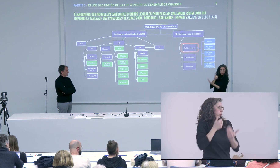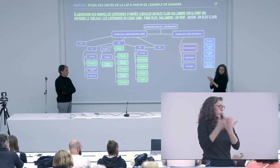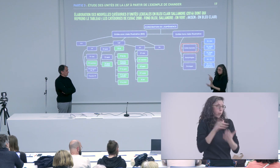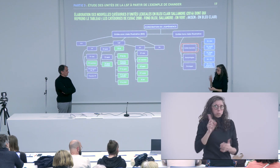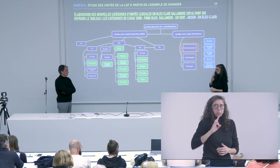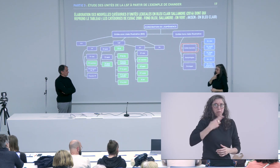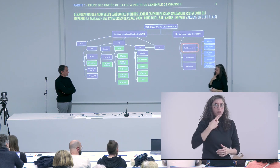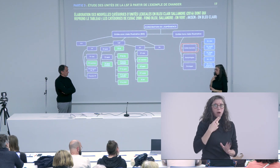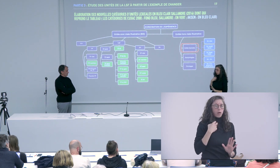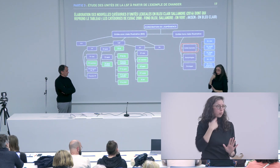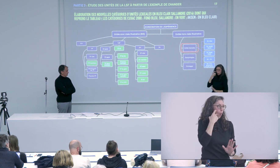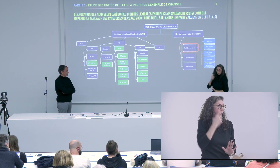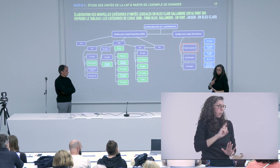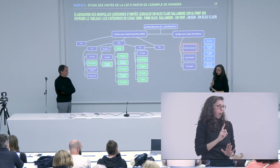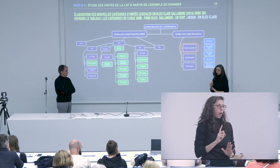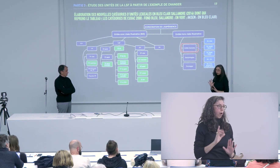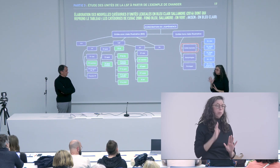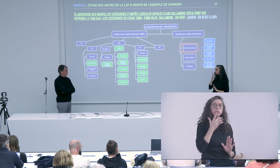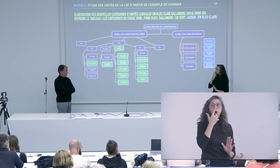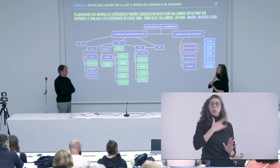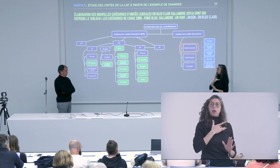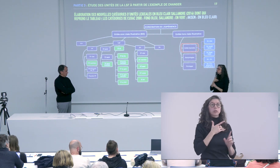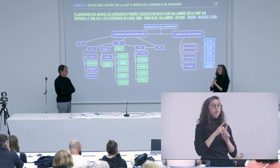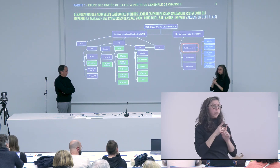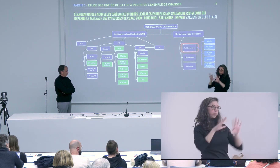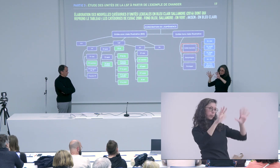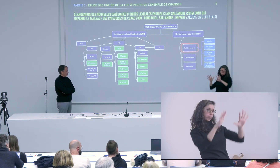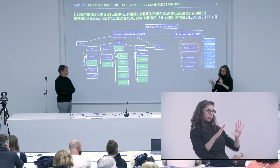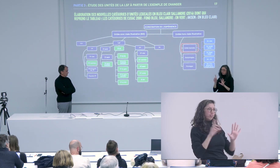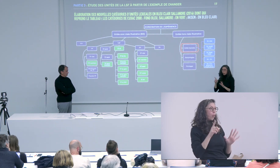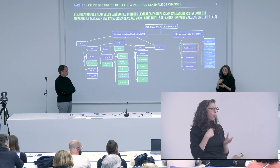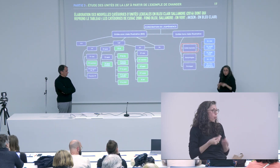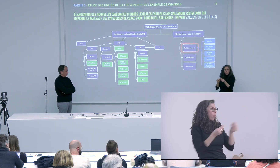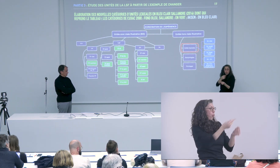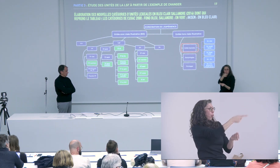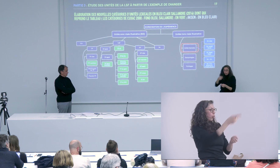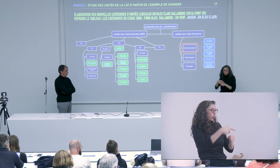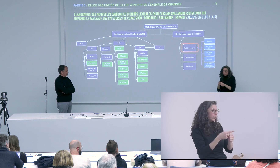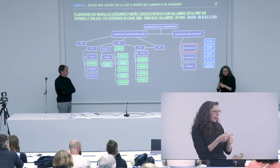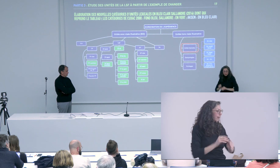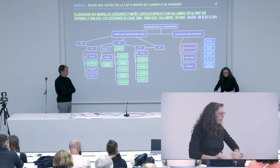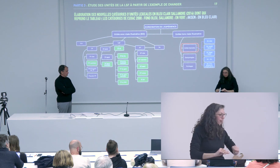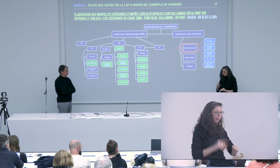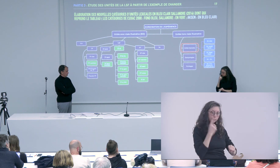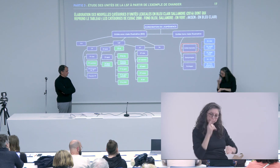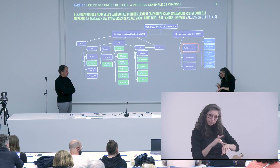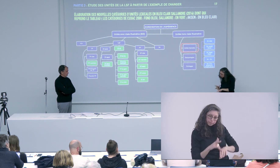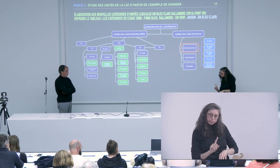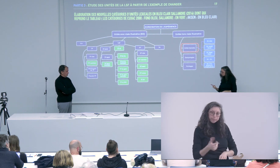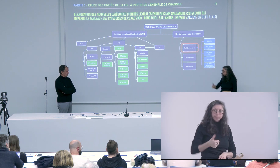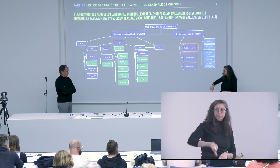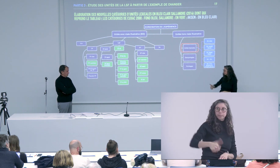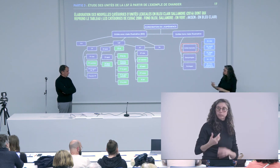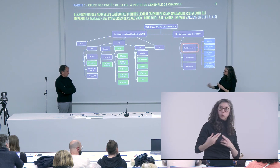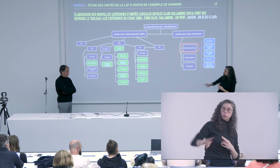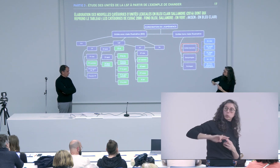donc moi ma proposition je sais qu'elle n'est pas parfaite mais mon hypothèse c'est que je pense qu'on peut